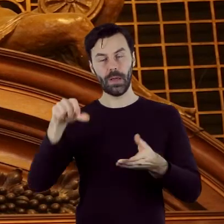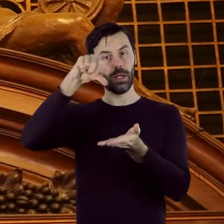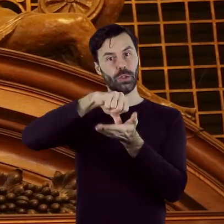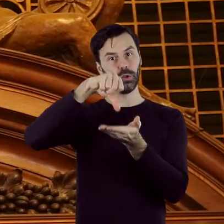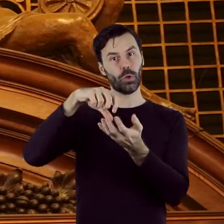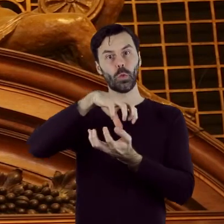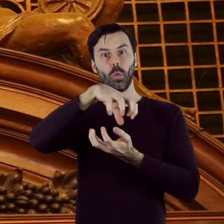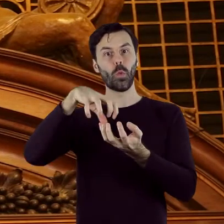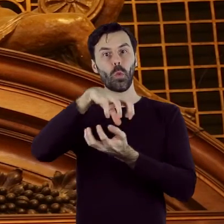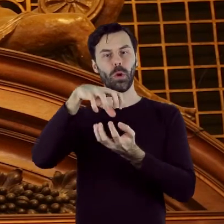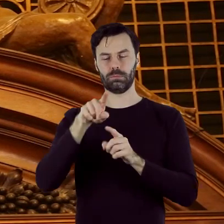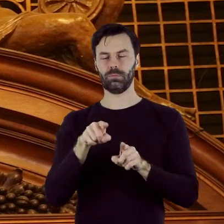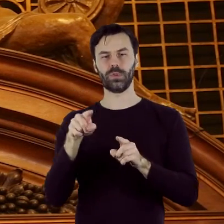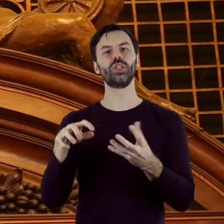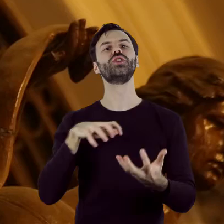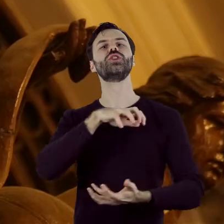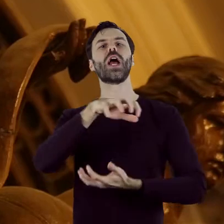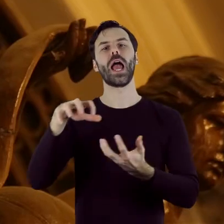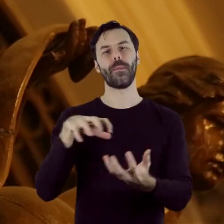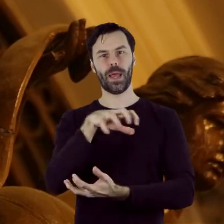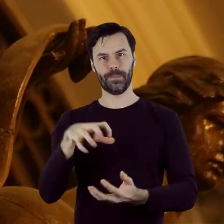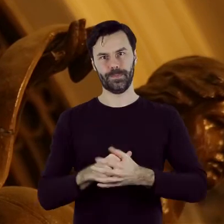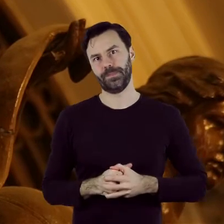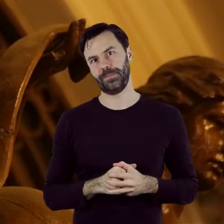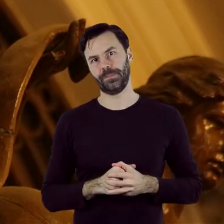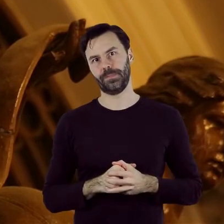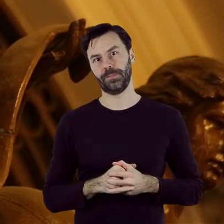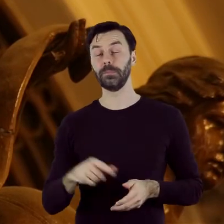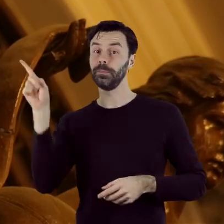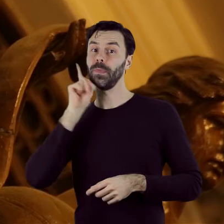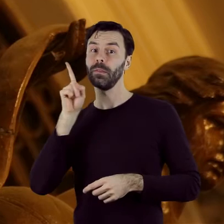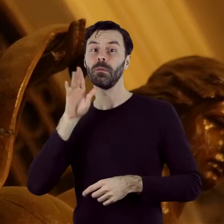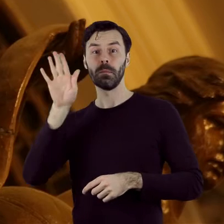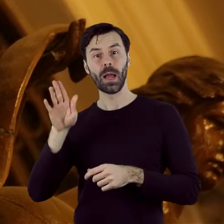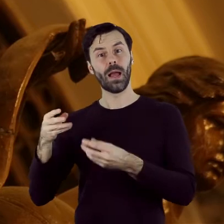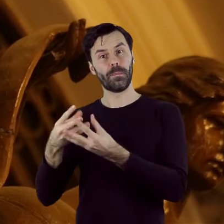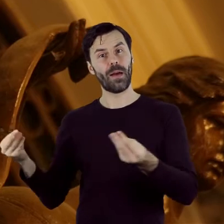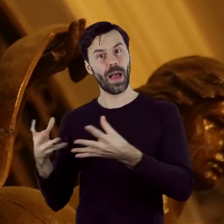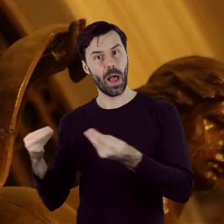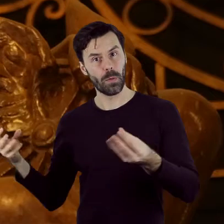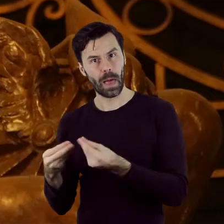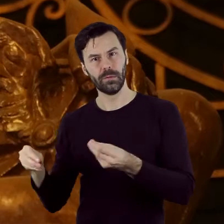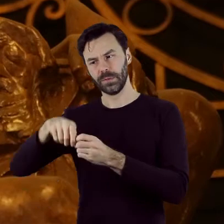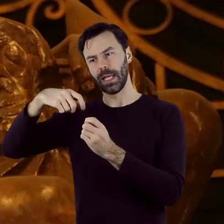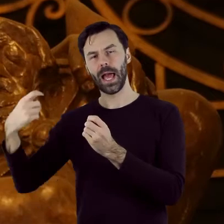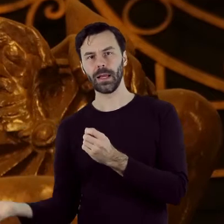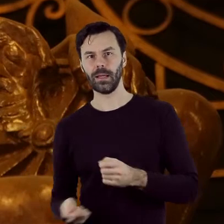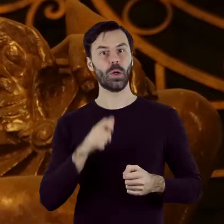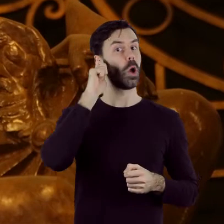łodzi kulę, symbolizującą glob ziemski. Mężczyzna trzyma w ręku kłomp bawełny i wstęgę. Kobieta zaś